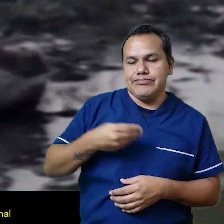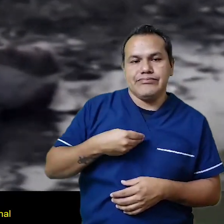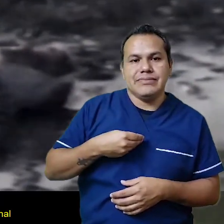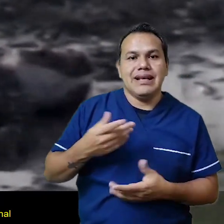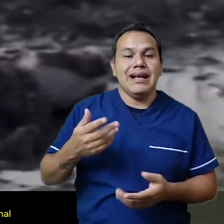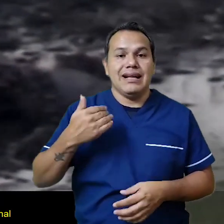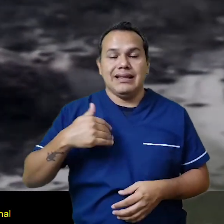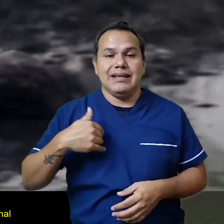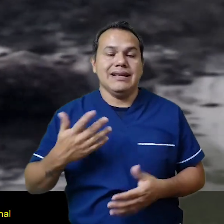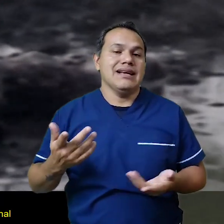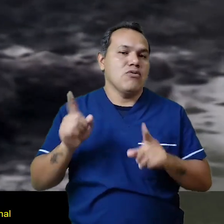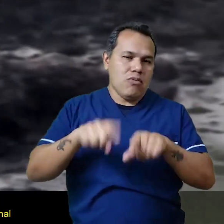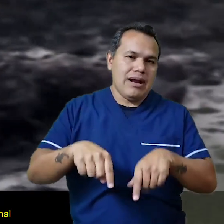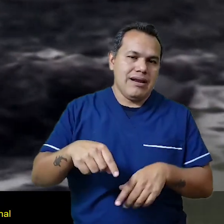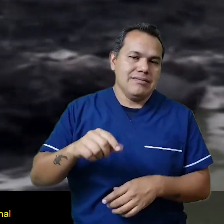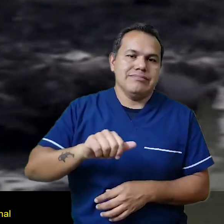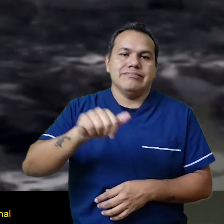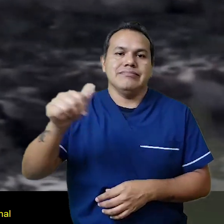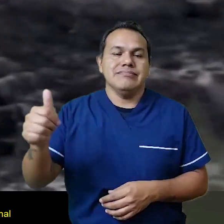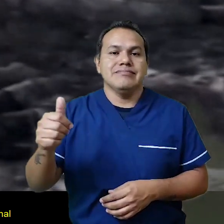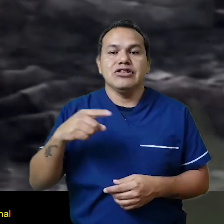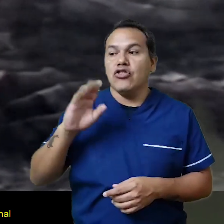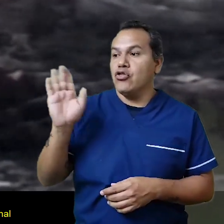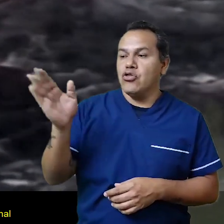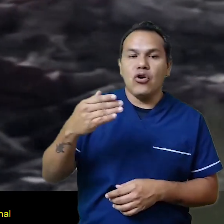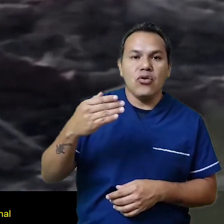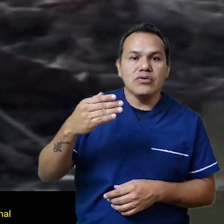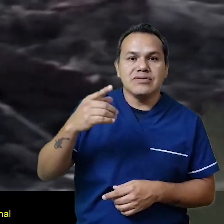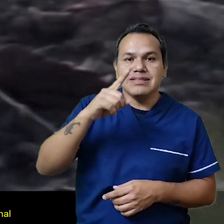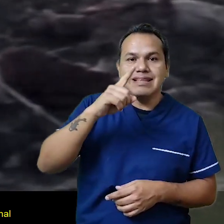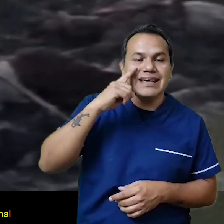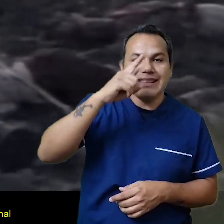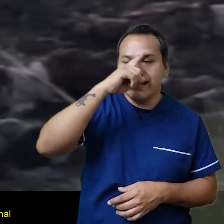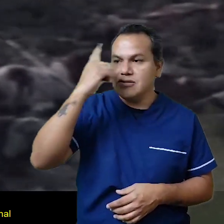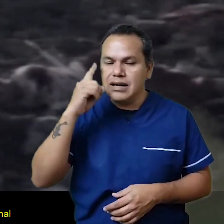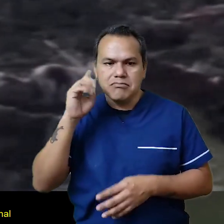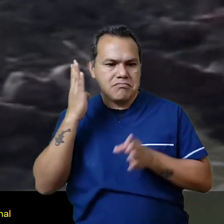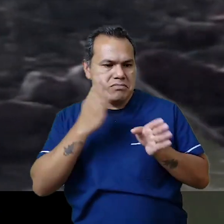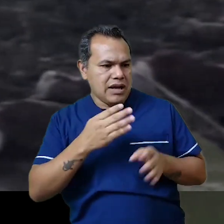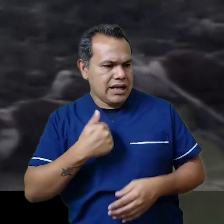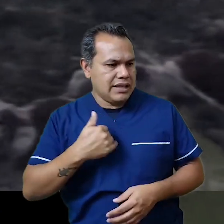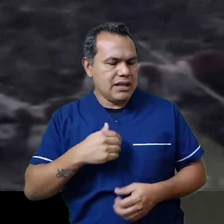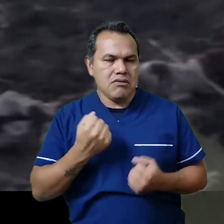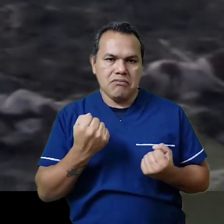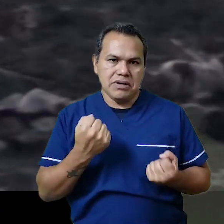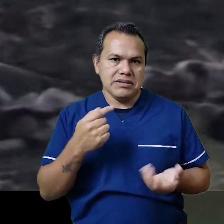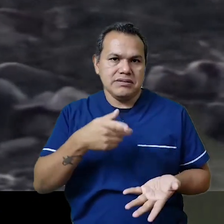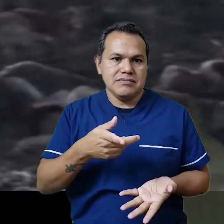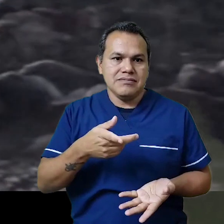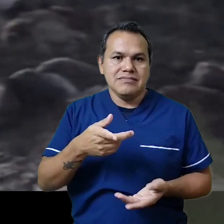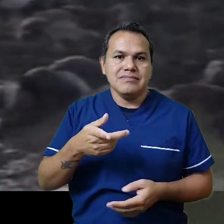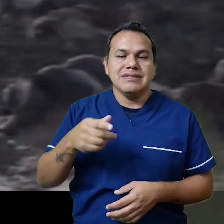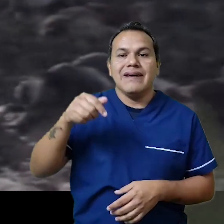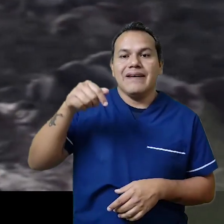argentina se convirtió en victoria diplomática al motivar la admiración y el apoyo internacional. Mientras que los invasores